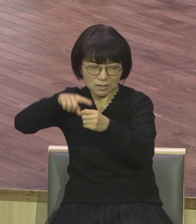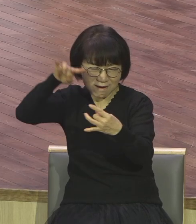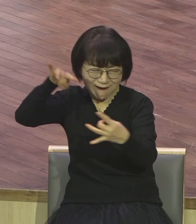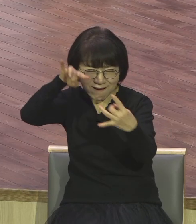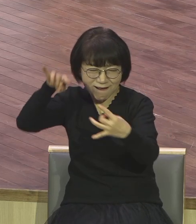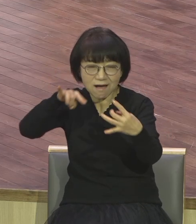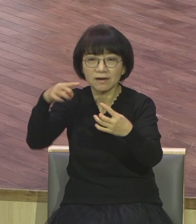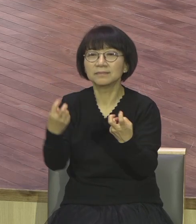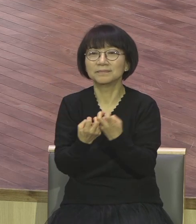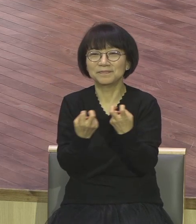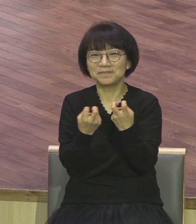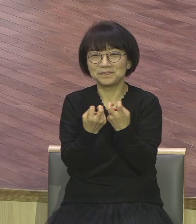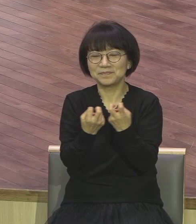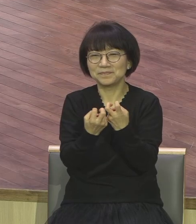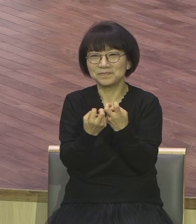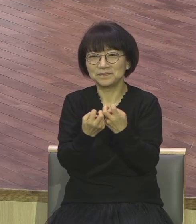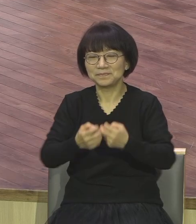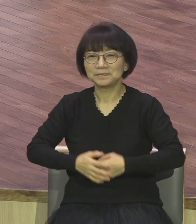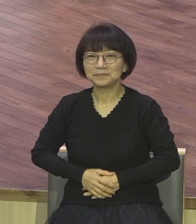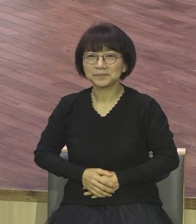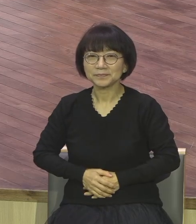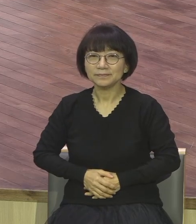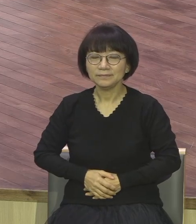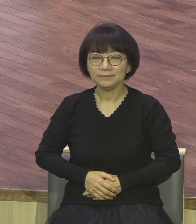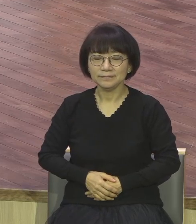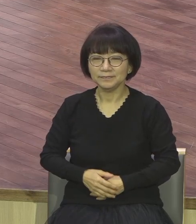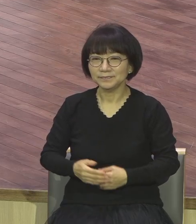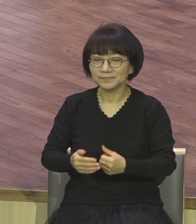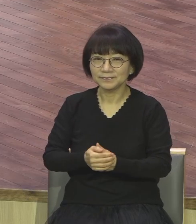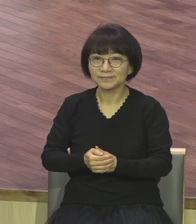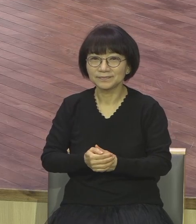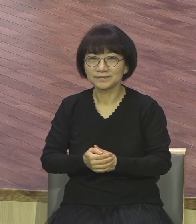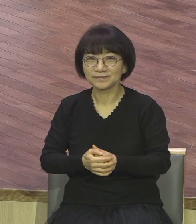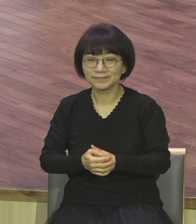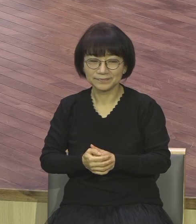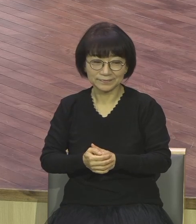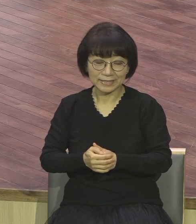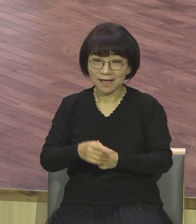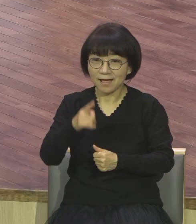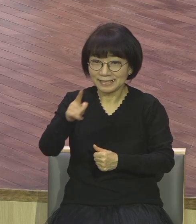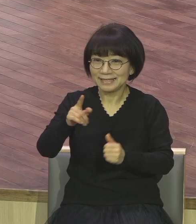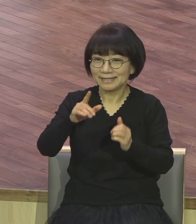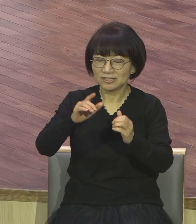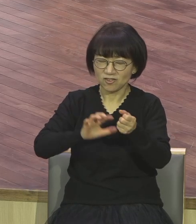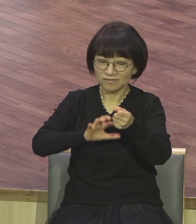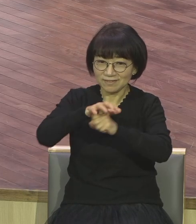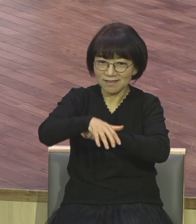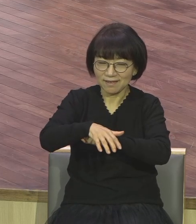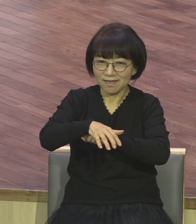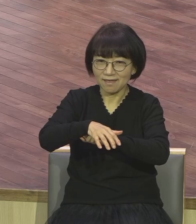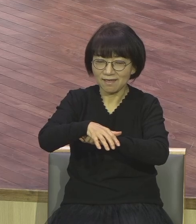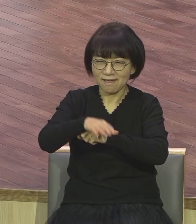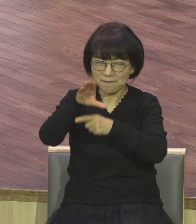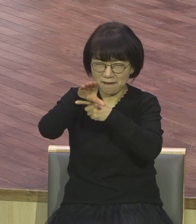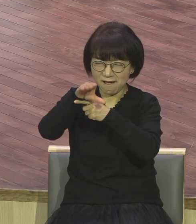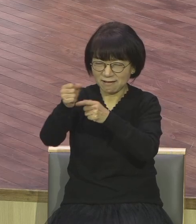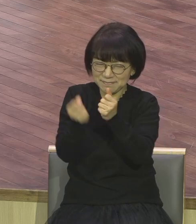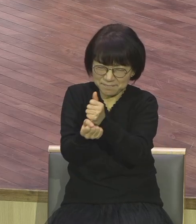이를 위해서 기도하고 이 이를 위해서 가장 크게 쓰임 받는 예원교회 아멘 그거 하셔야 돼요 매일 기도하잖아요